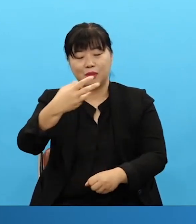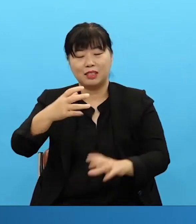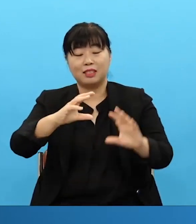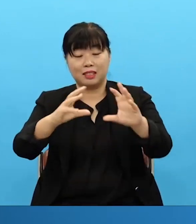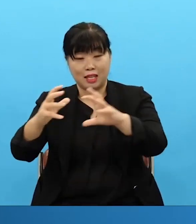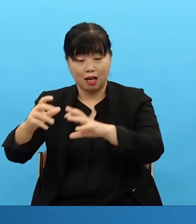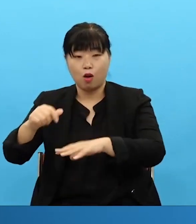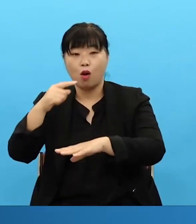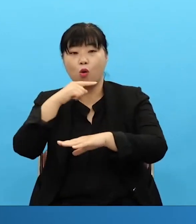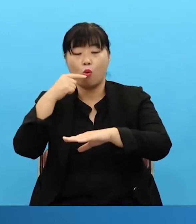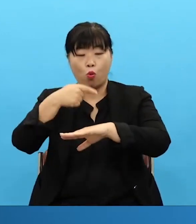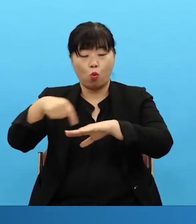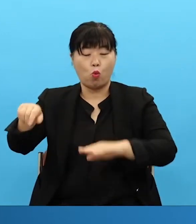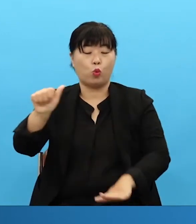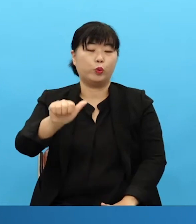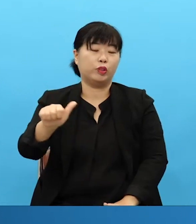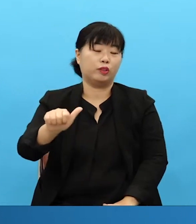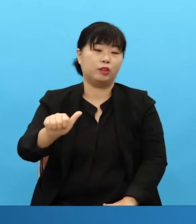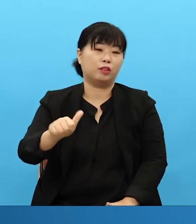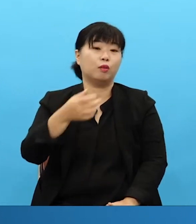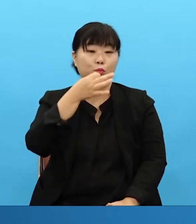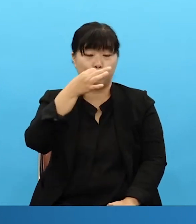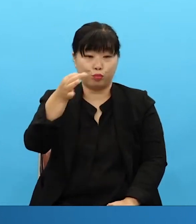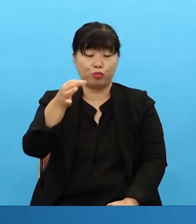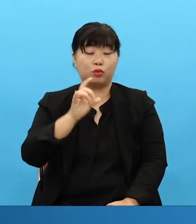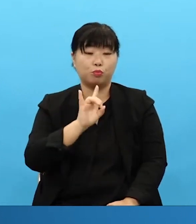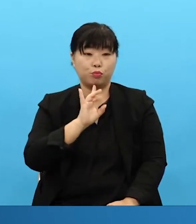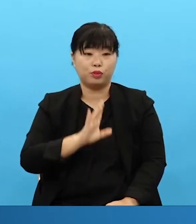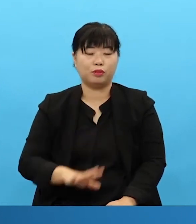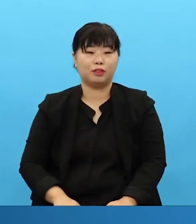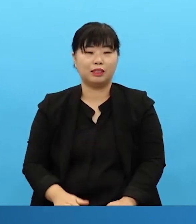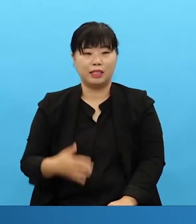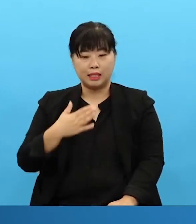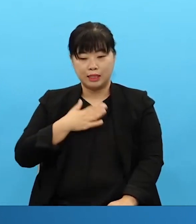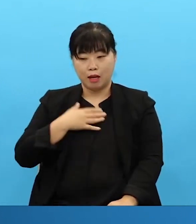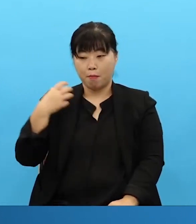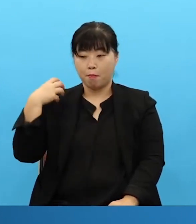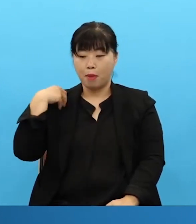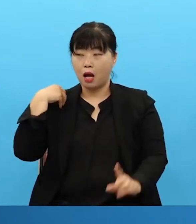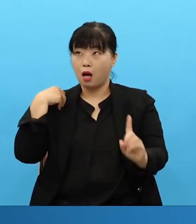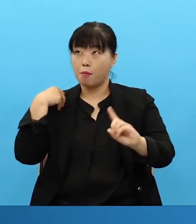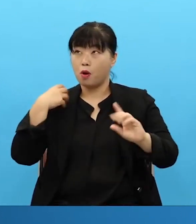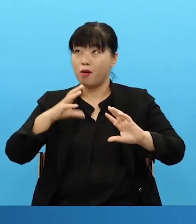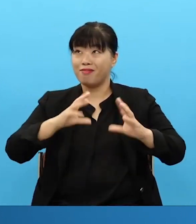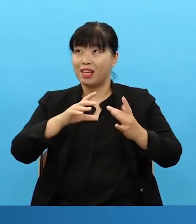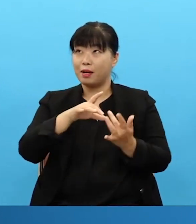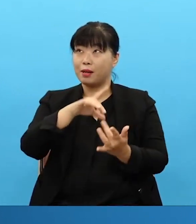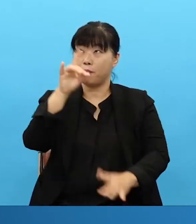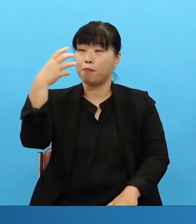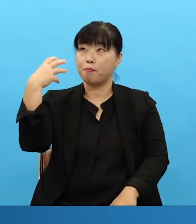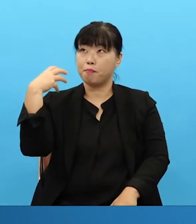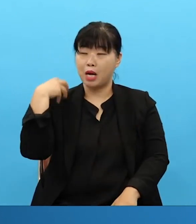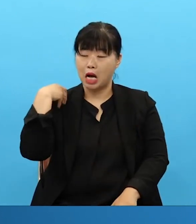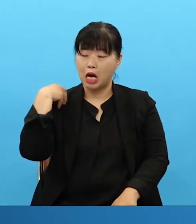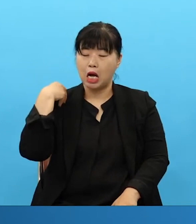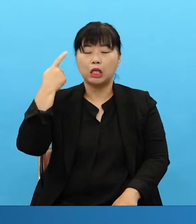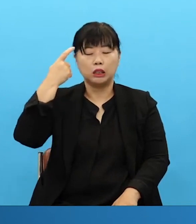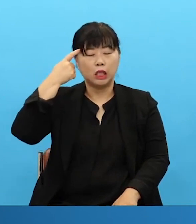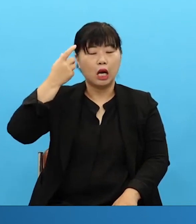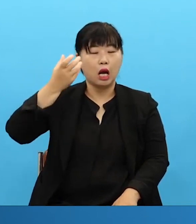기도하는 나라는 지금부터 정해서 후대에게 전달하는 가지를 생각하셔야 돼요. And so in our prayers, we need to think